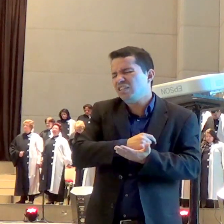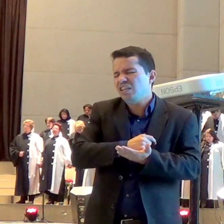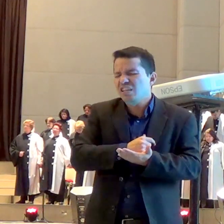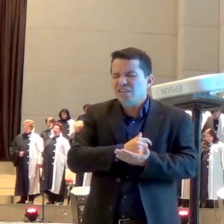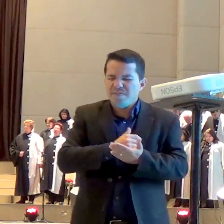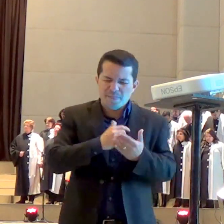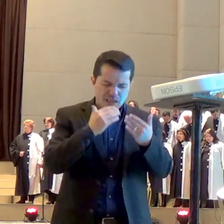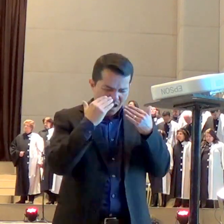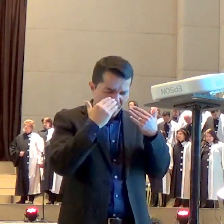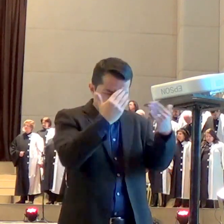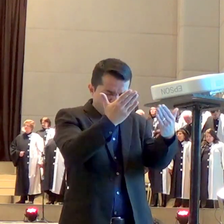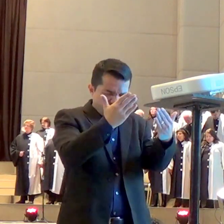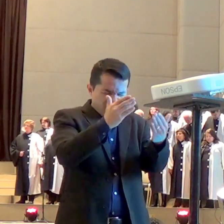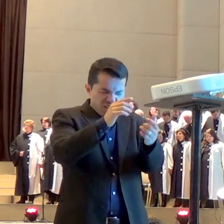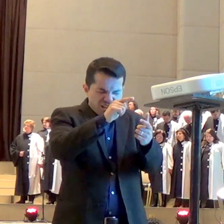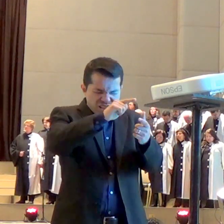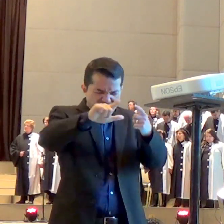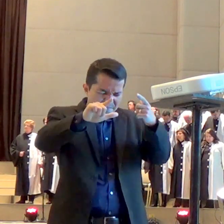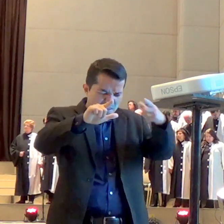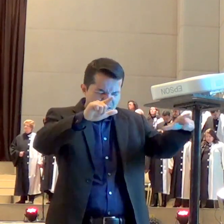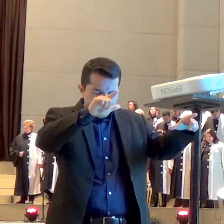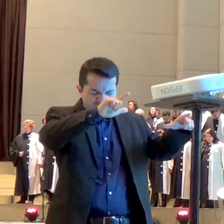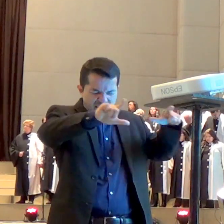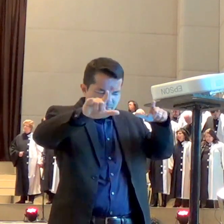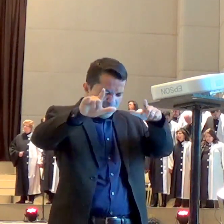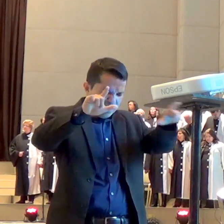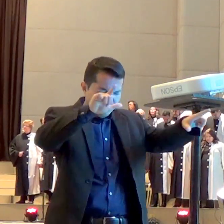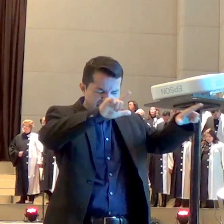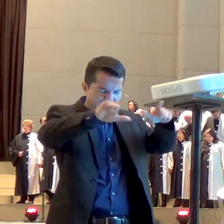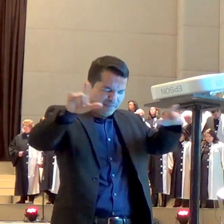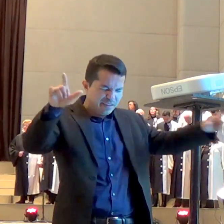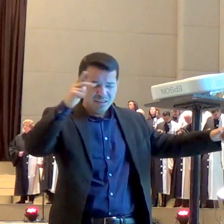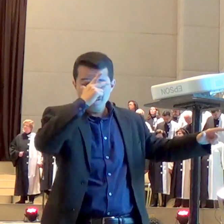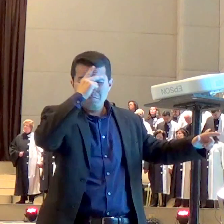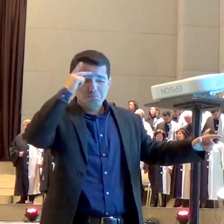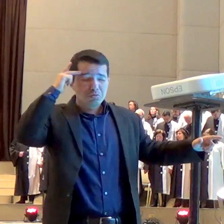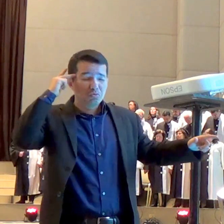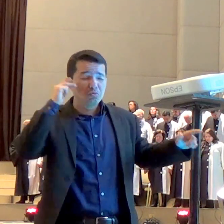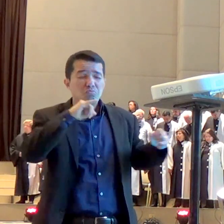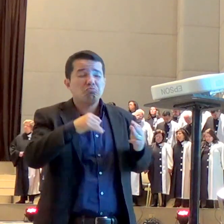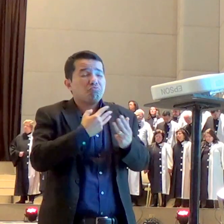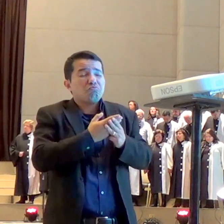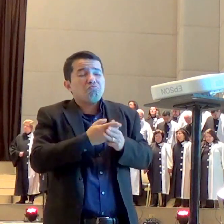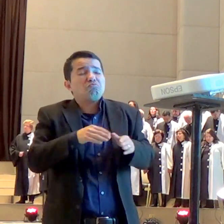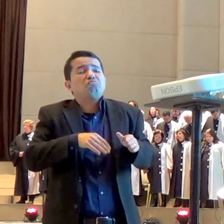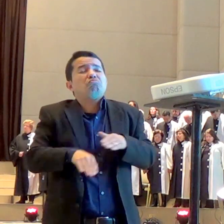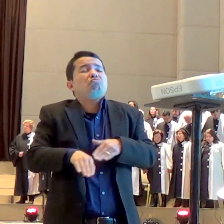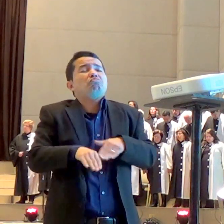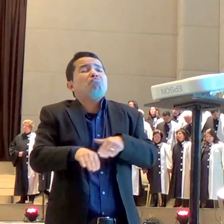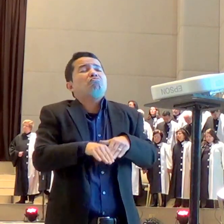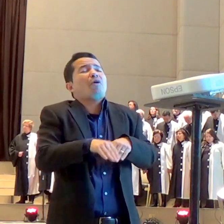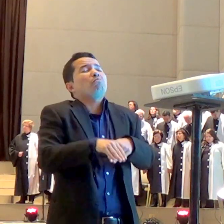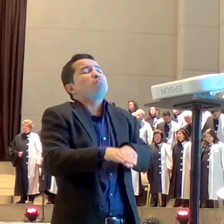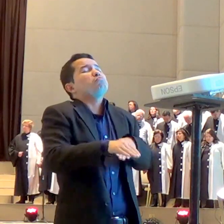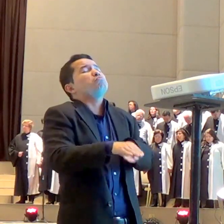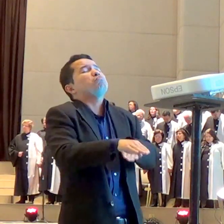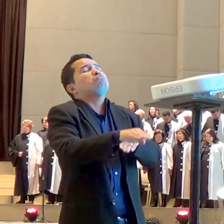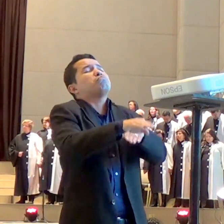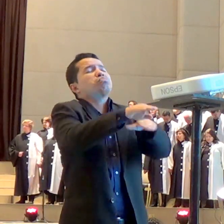batalhas a gente vai ver Senhor os exércitos celestiais os teus anjos derrubando as muralhas